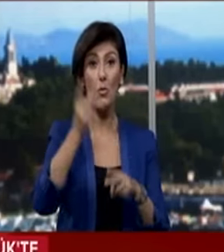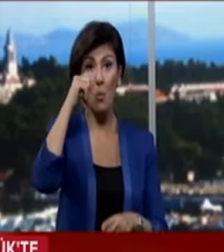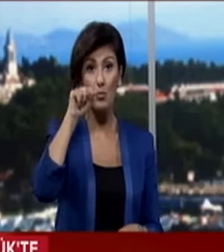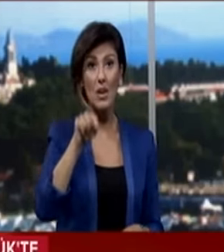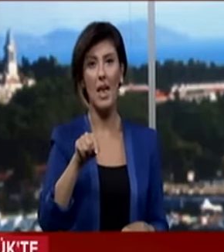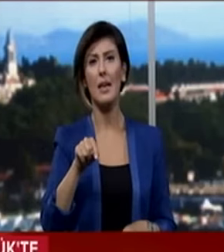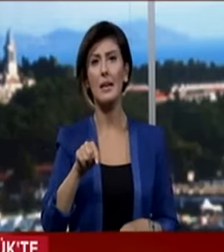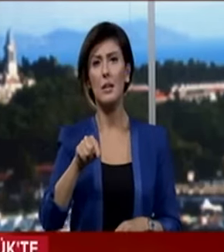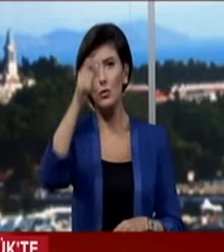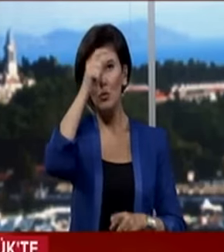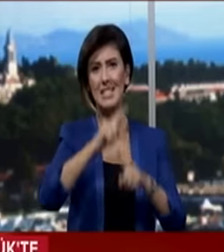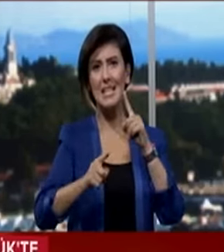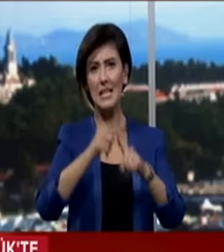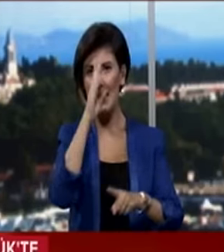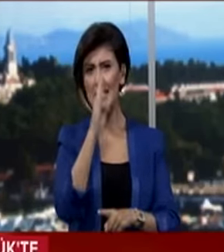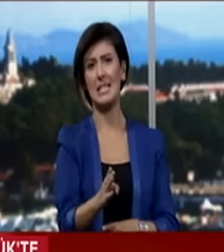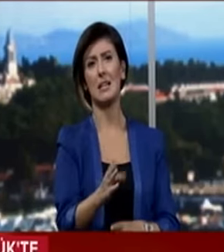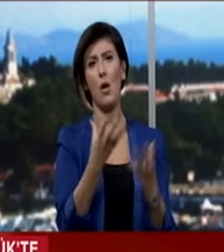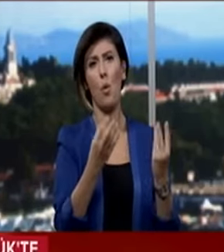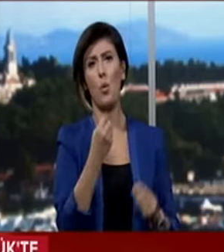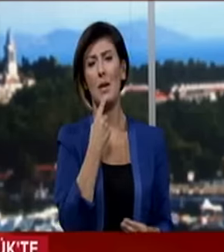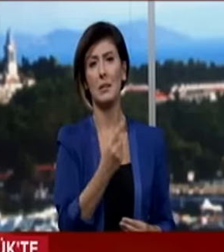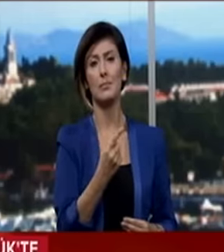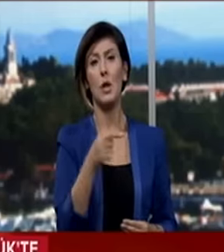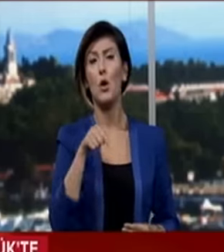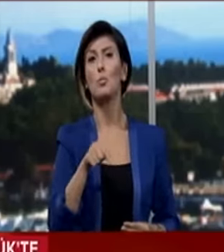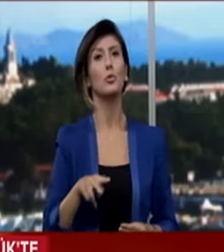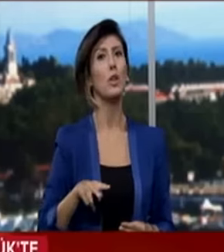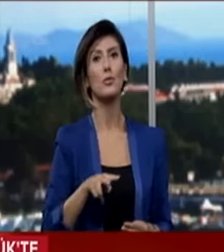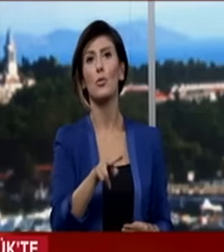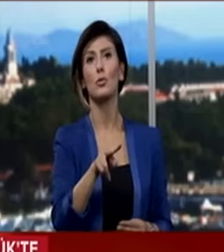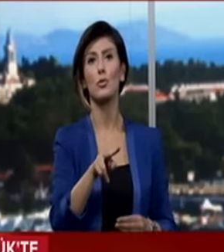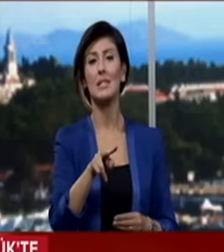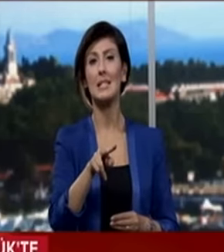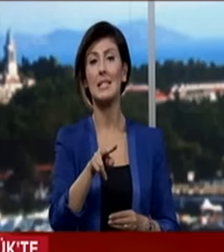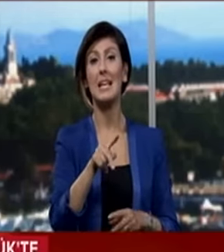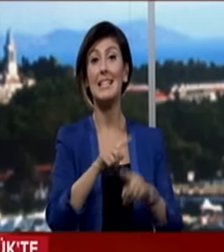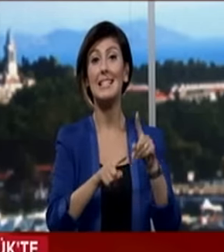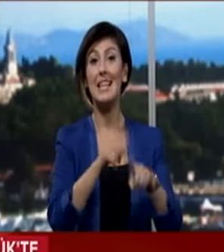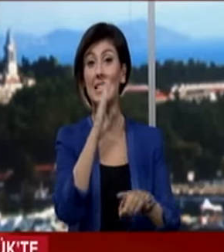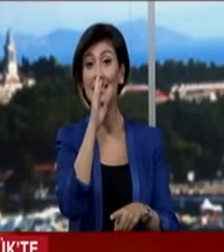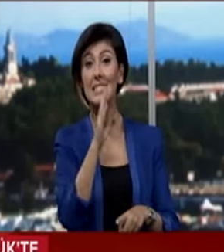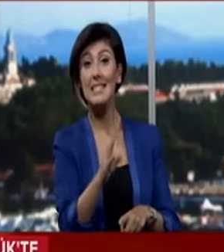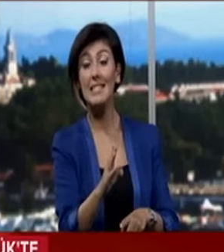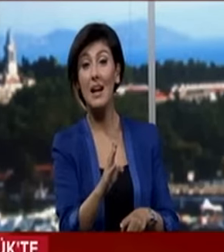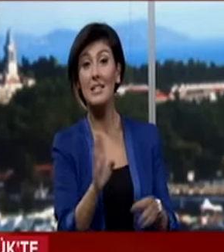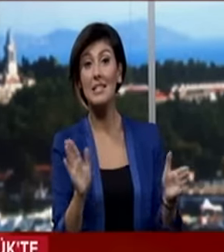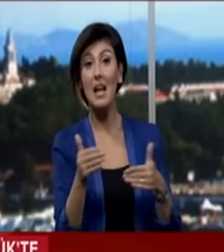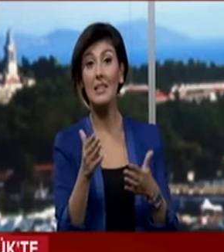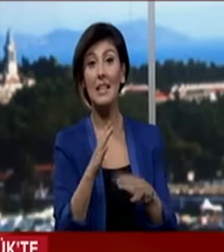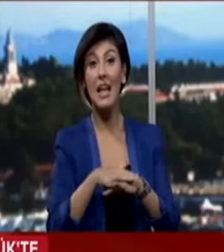Türk siyaseti istikrara kavuşması. Bunun da yolu, bunun da yolu siyasi istikrarı